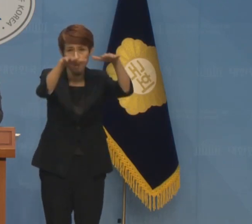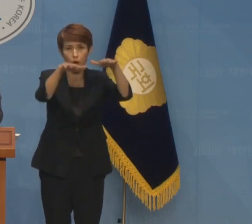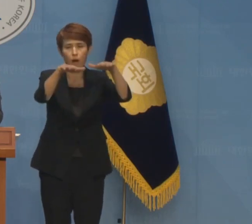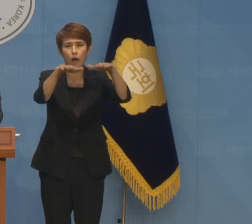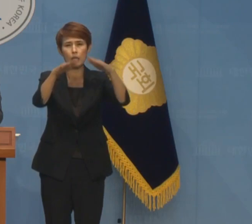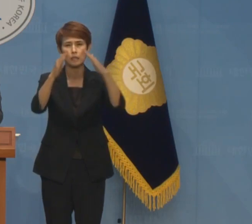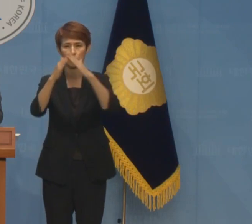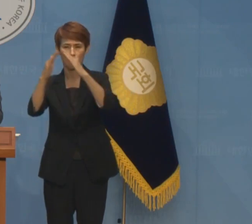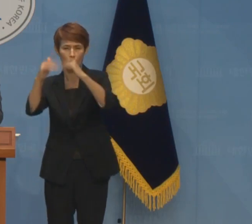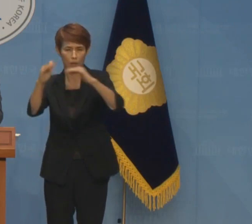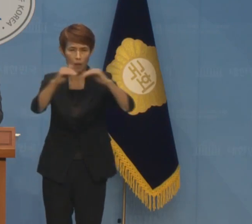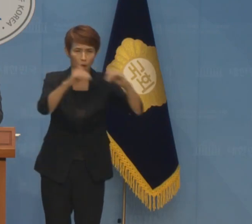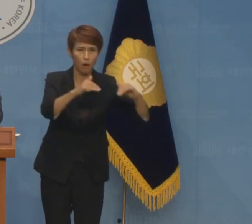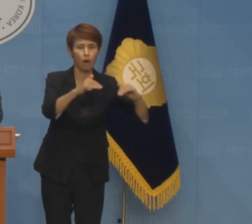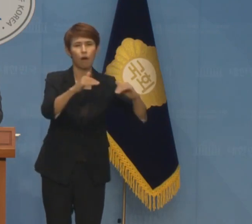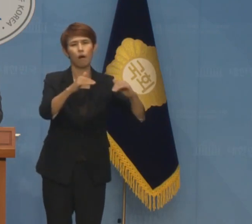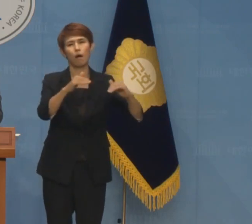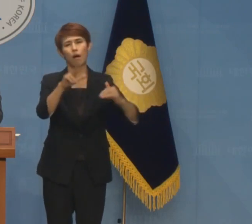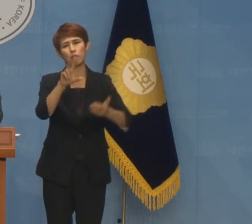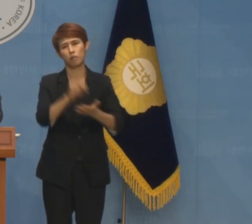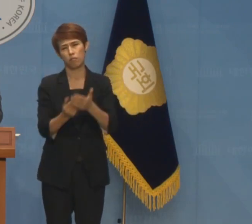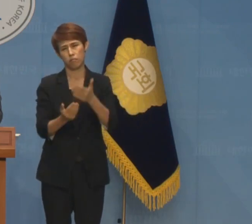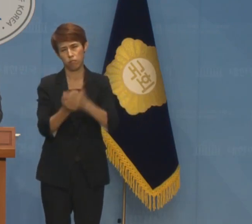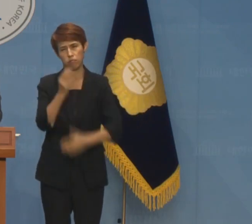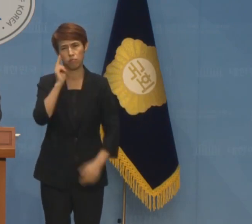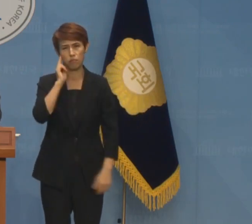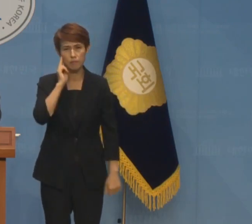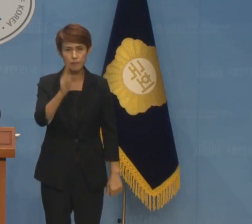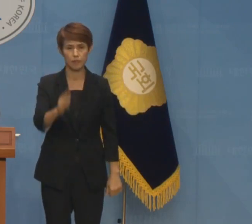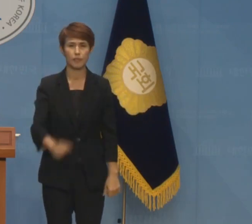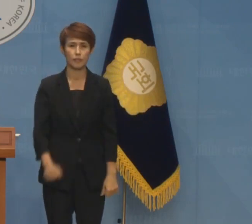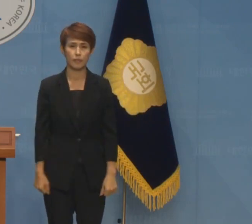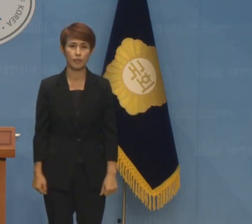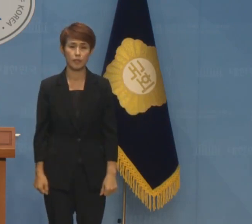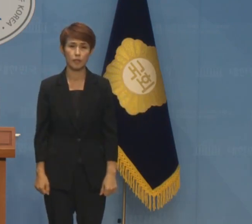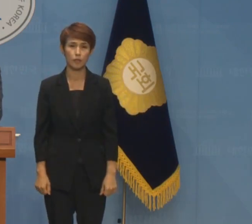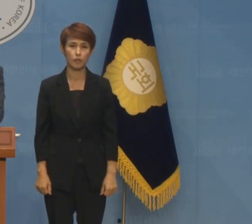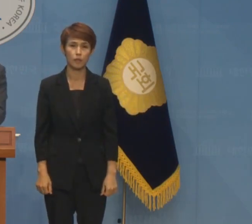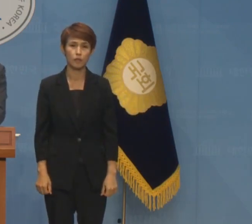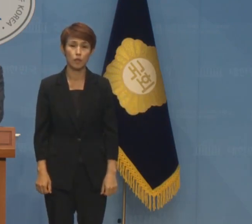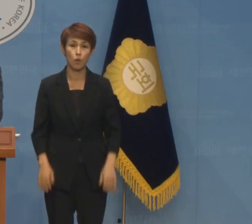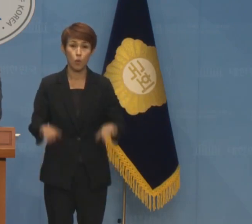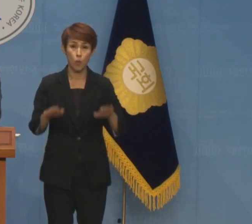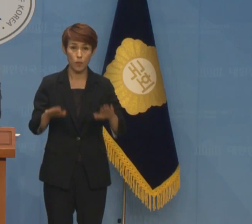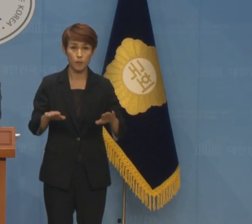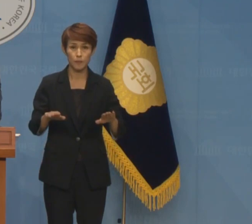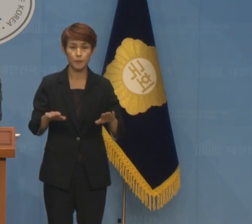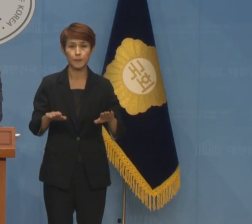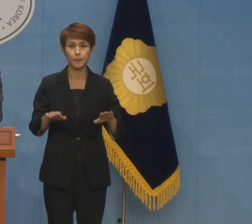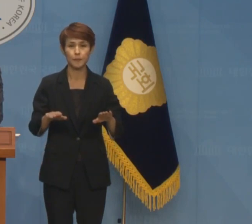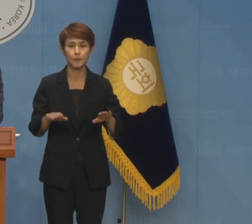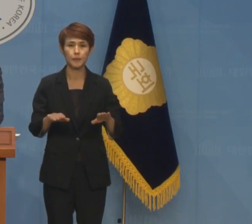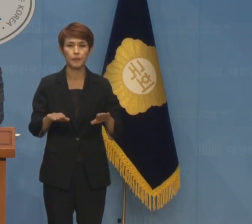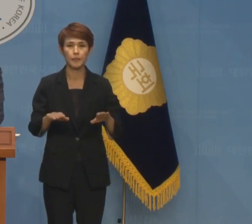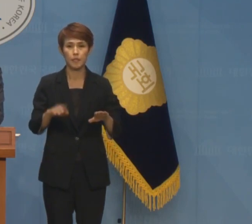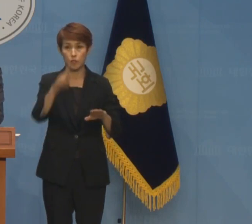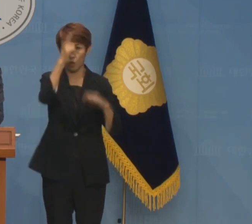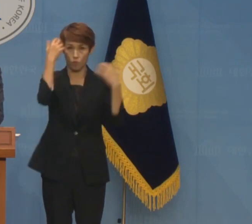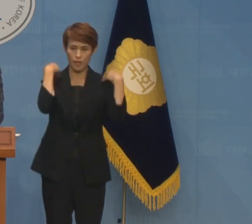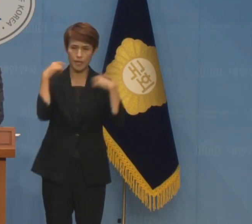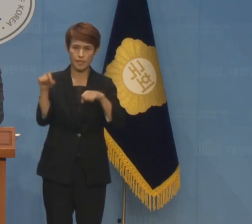그리고 이재민까지 발생한 아주 피해가 굉장히 큽니다. 그래서 오늘 신속하게 정부가